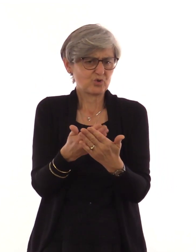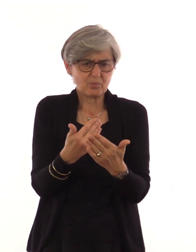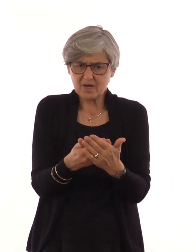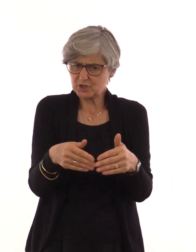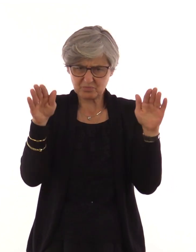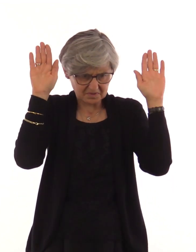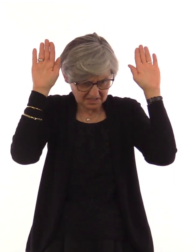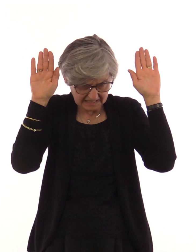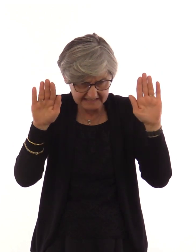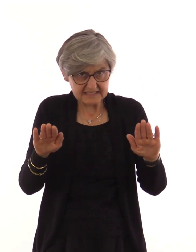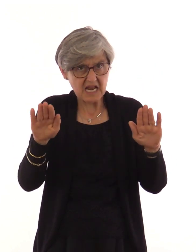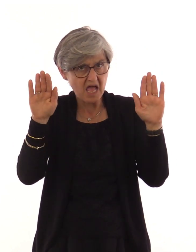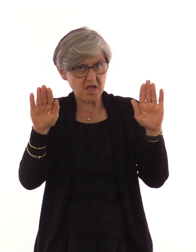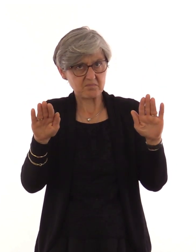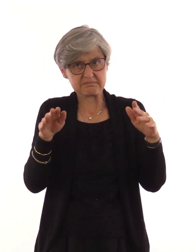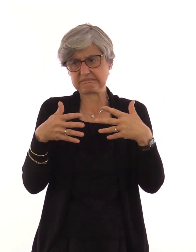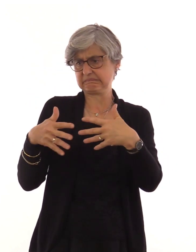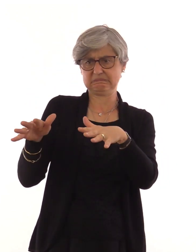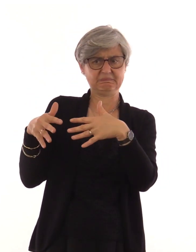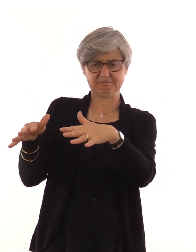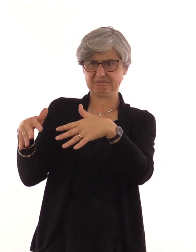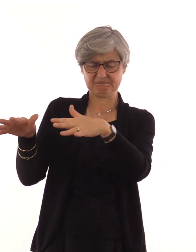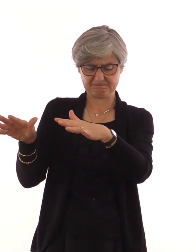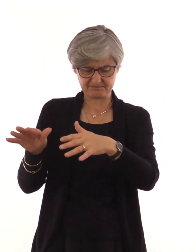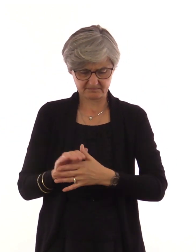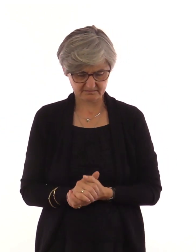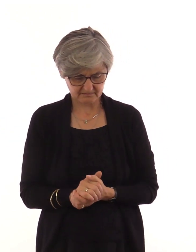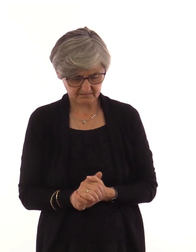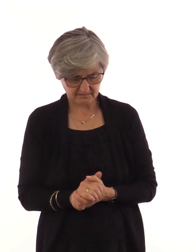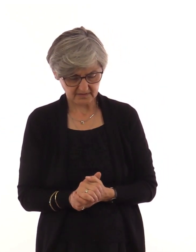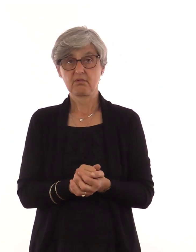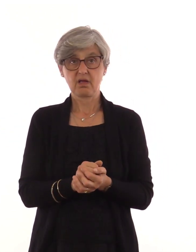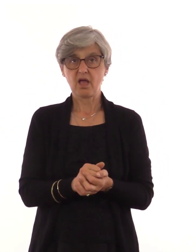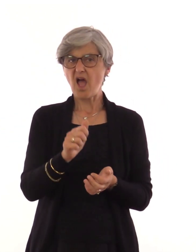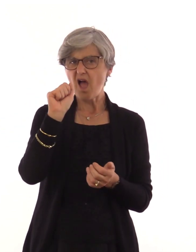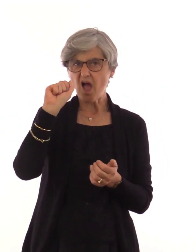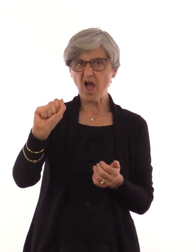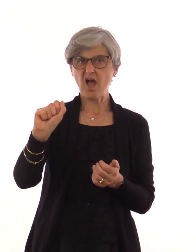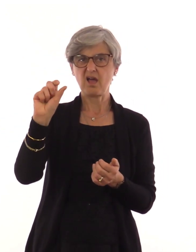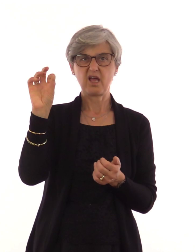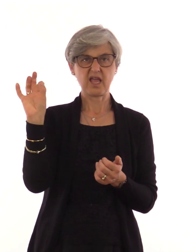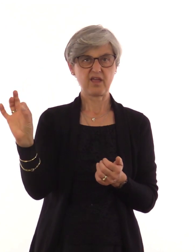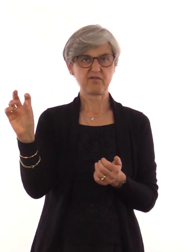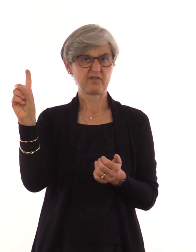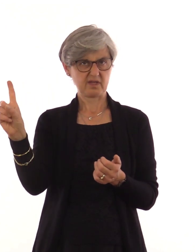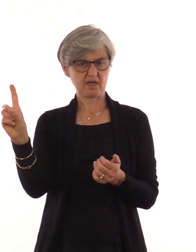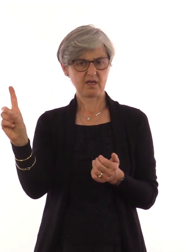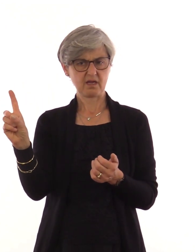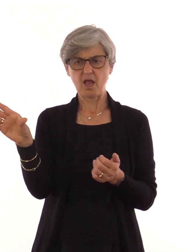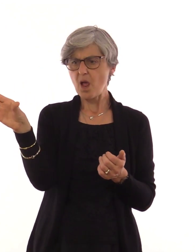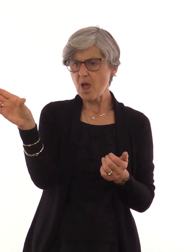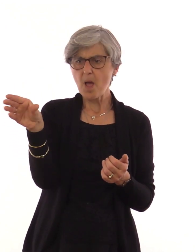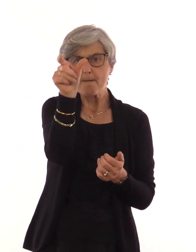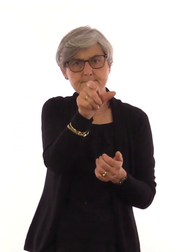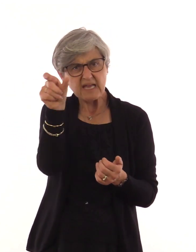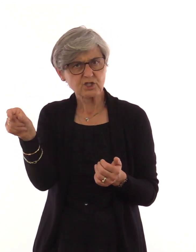Und Menschen mit Behinderung, die sind für die AfD nicht wichtig. Die